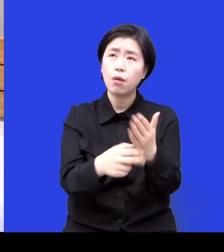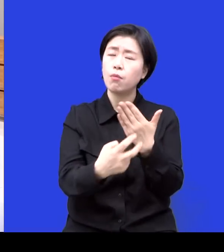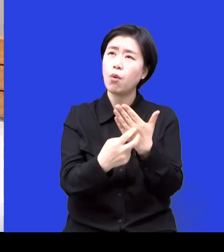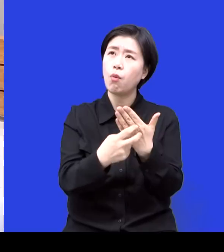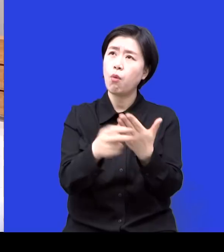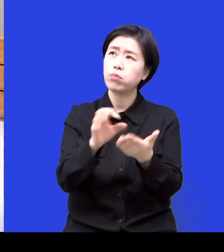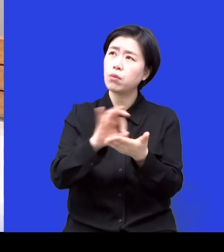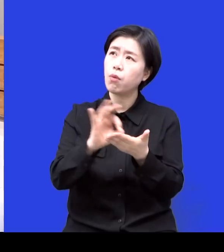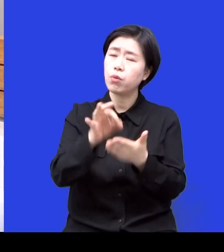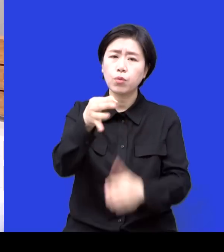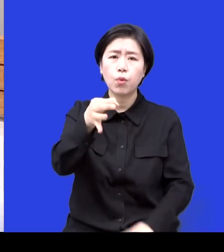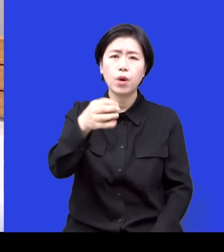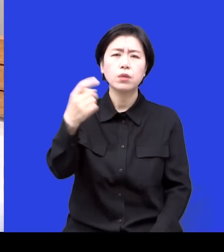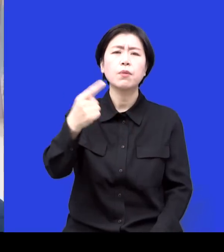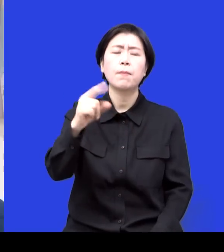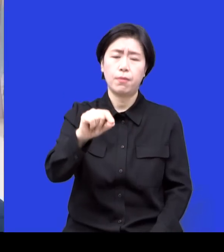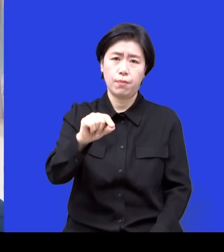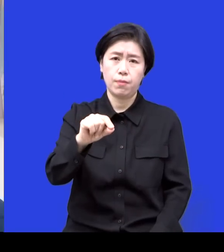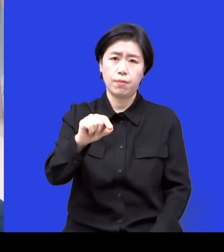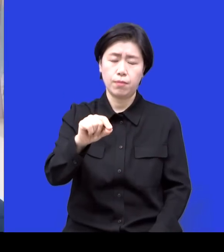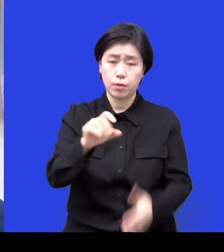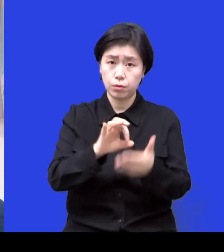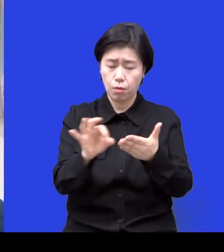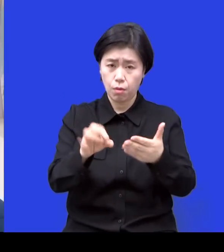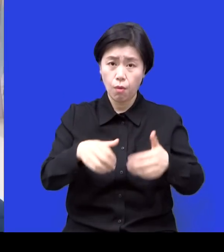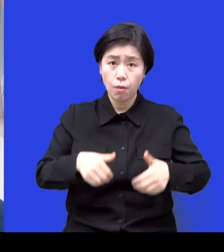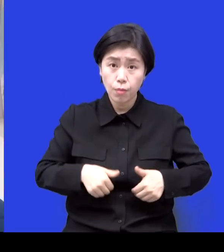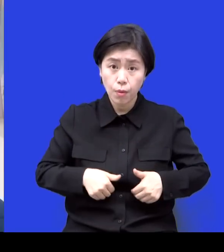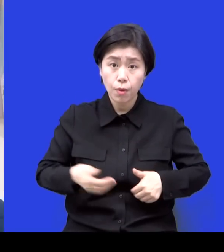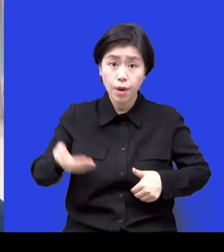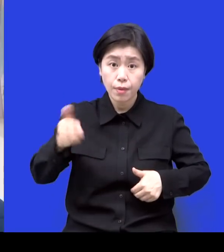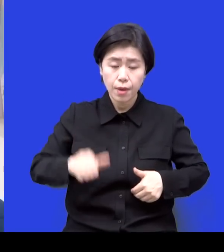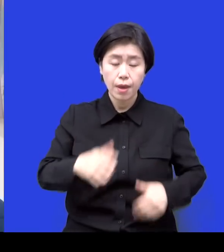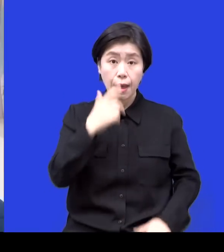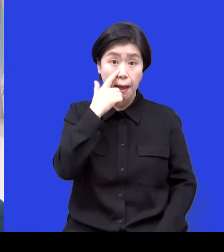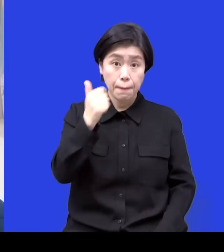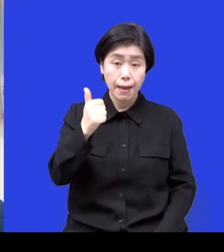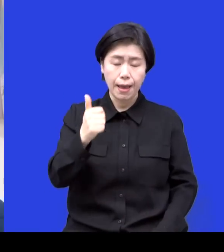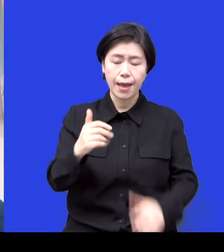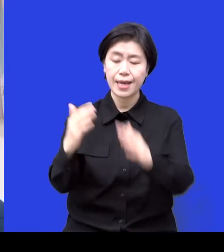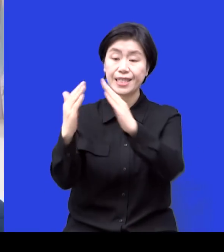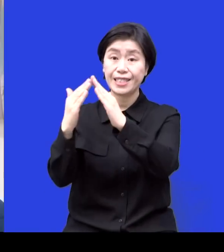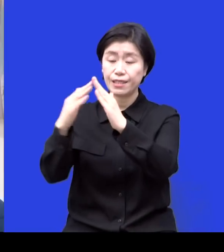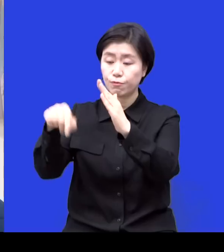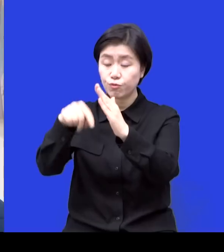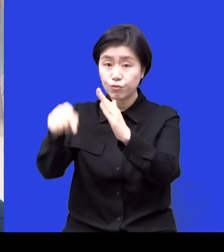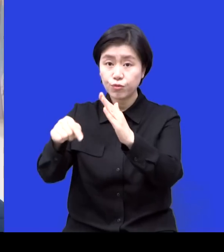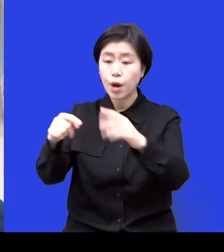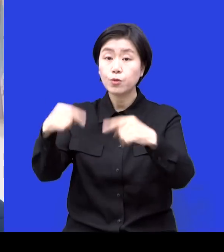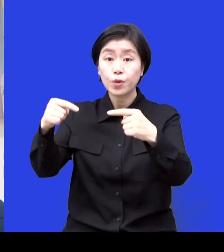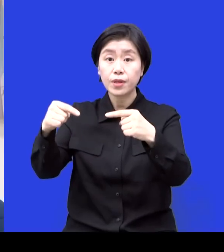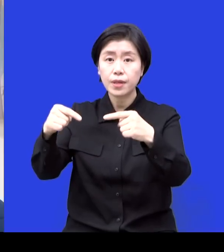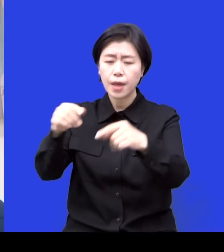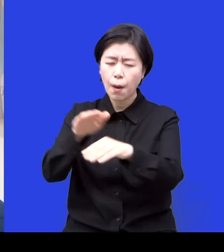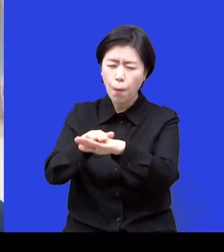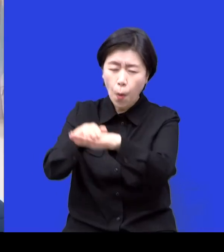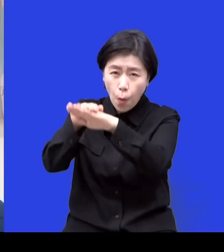하시고 그렇게 하는데 그 고물 중에서 이제 종이 사이에 수표 100만원짜리 수표가